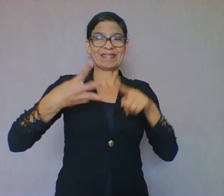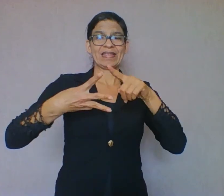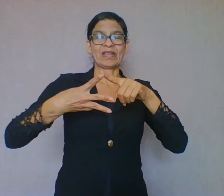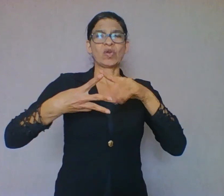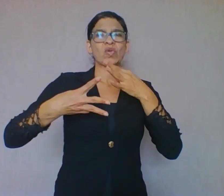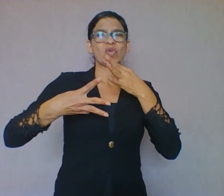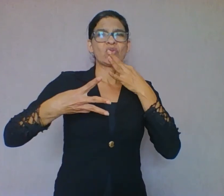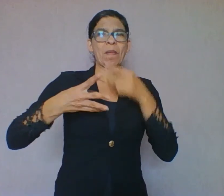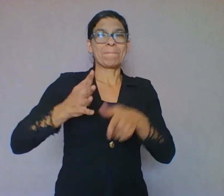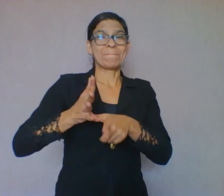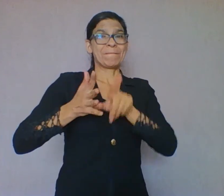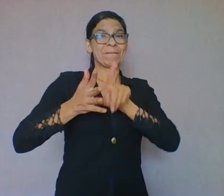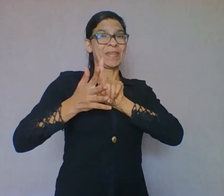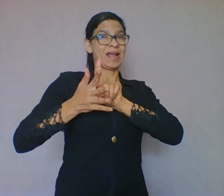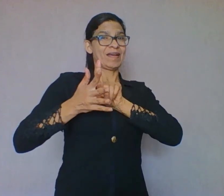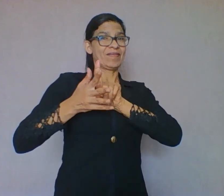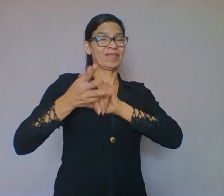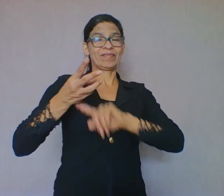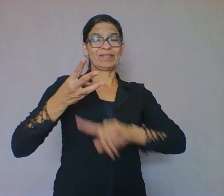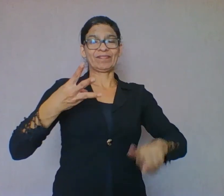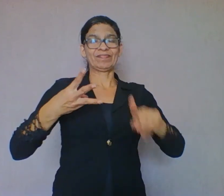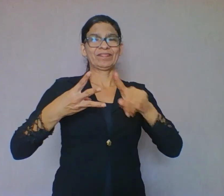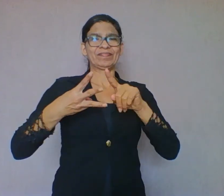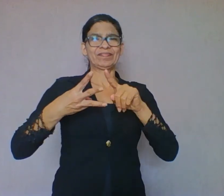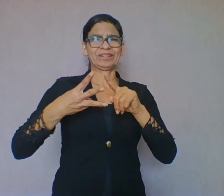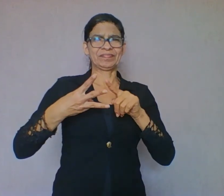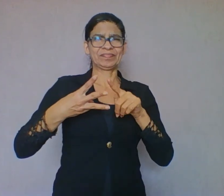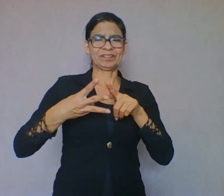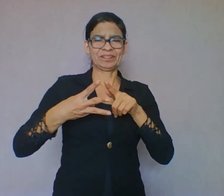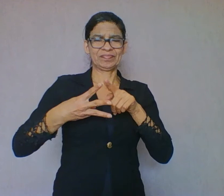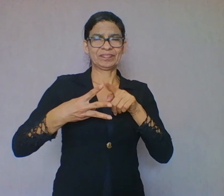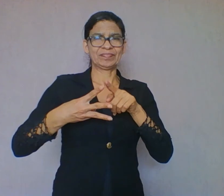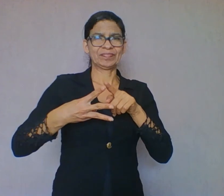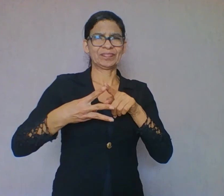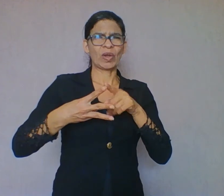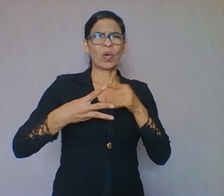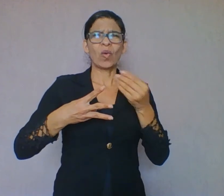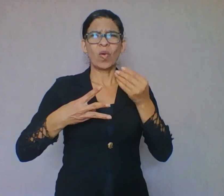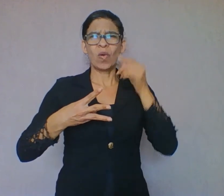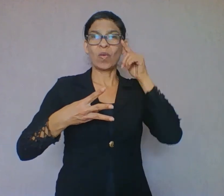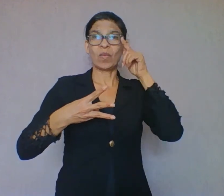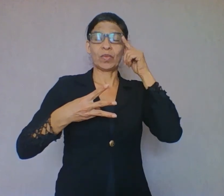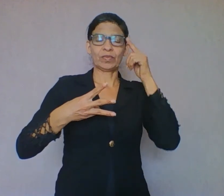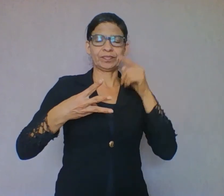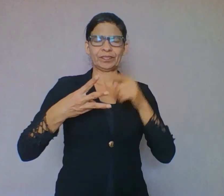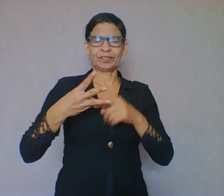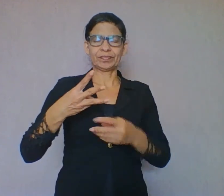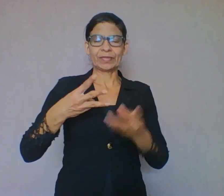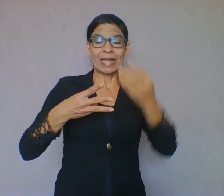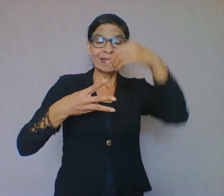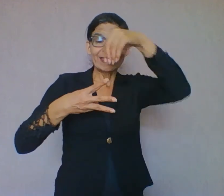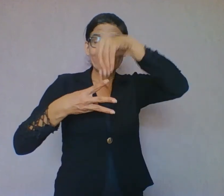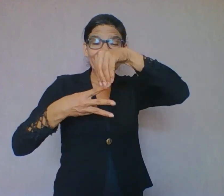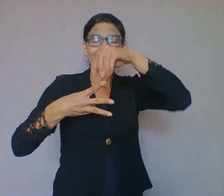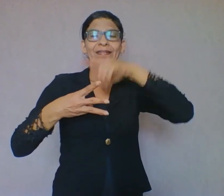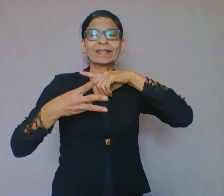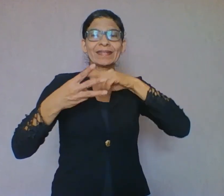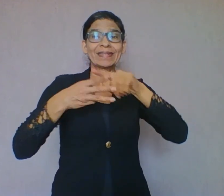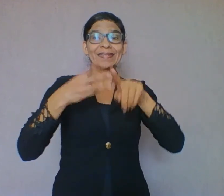leitura, ele vai existir através de três conhecimentos. O conhecimento linguístico,